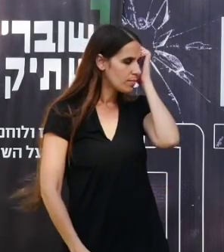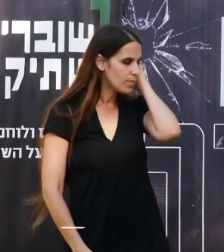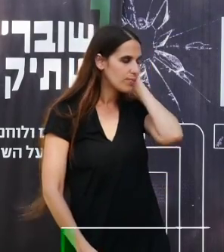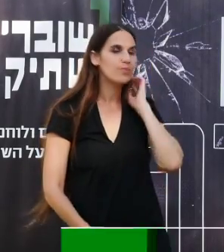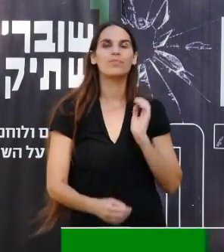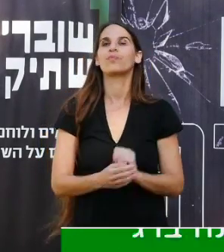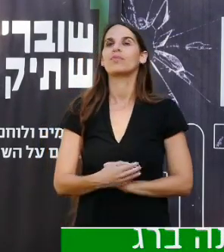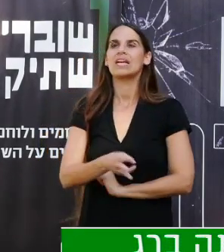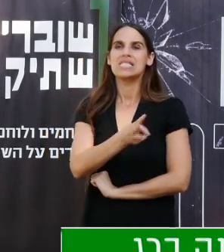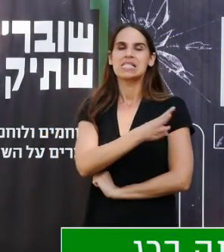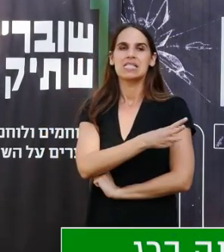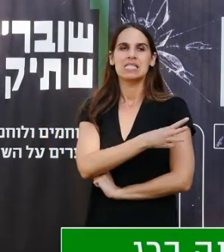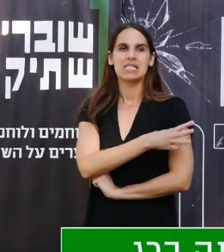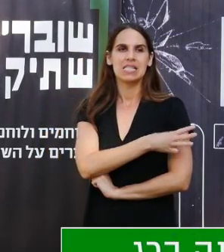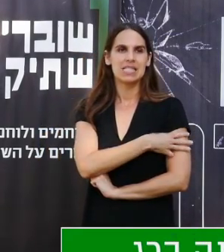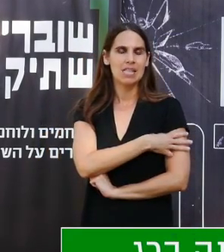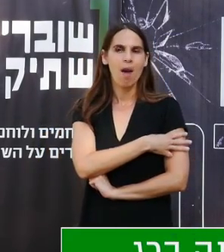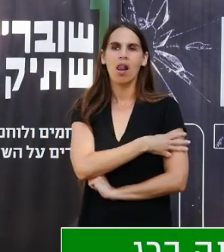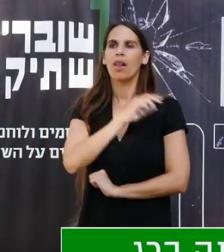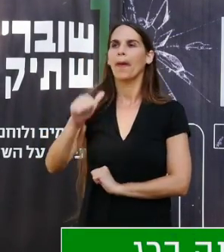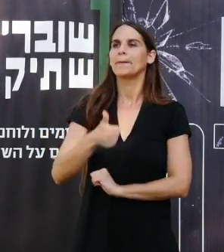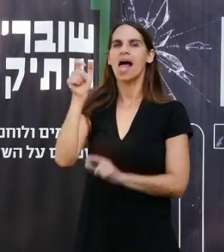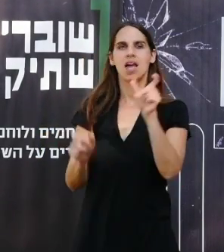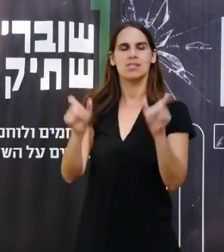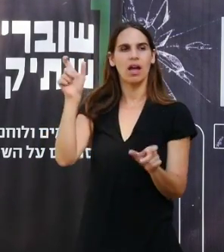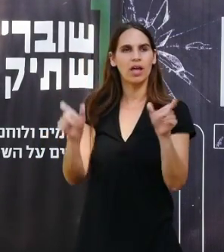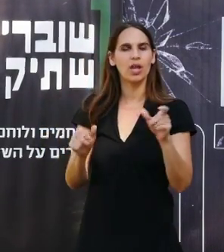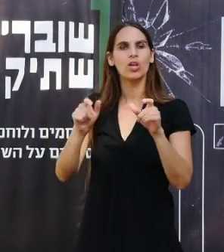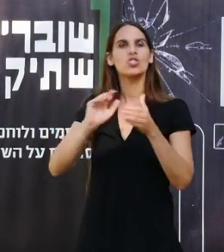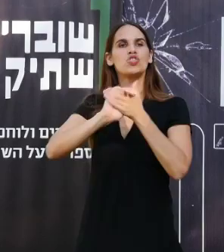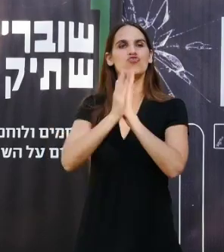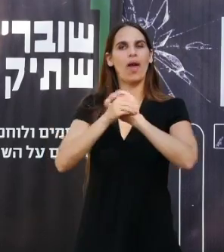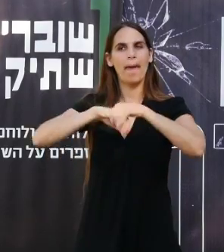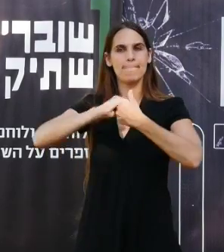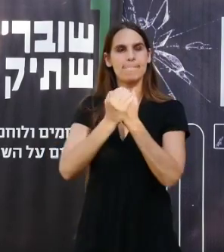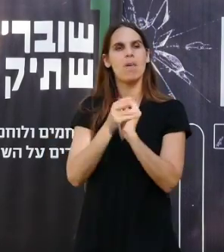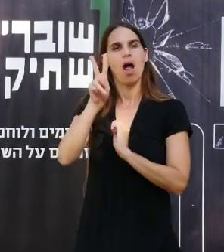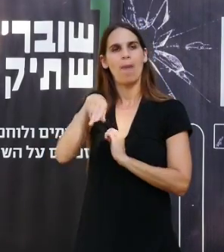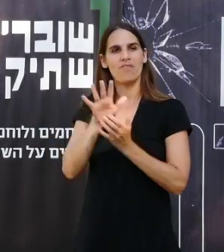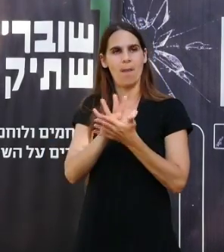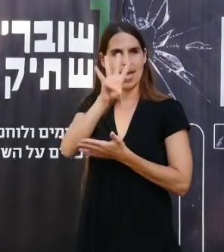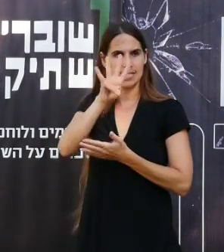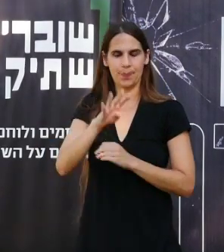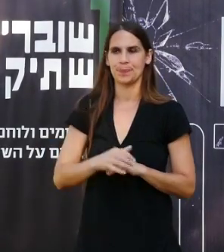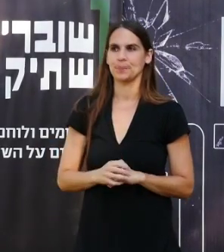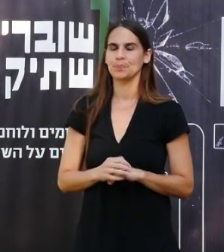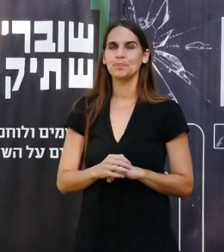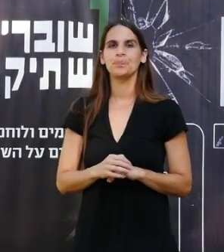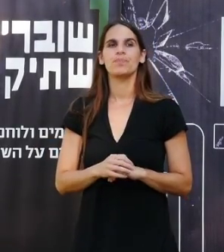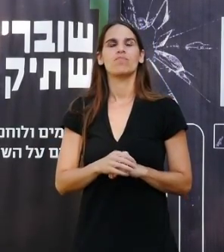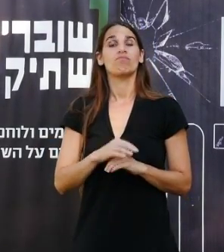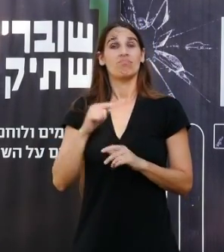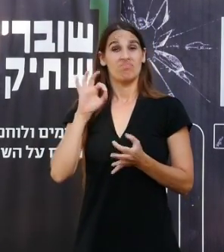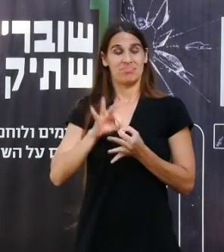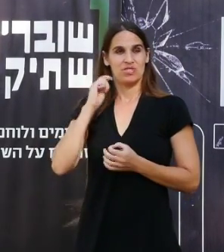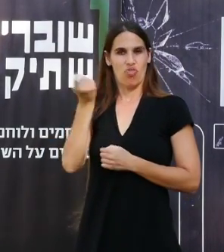סמל, מנהל אזרחי, שכם 2014 בשבת